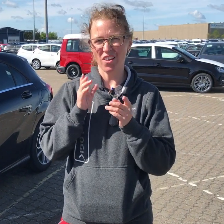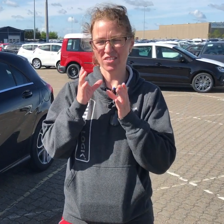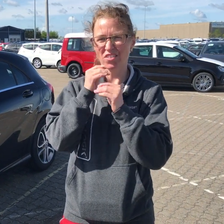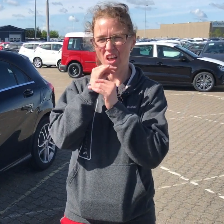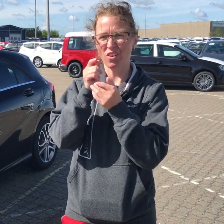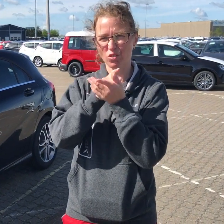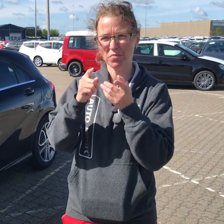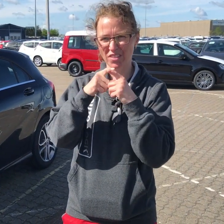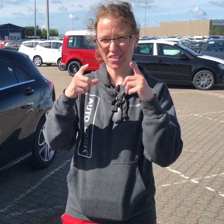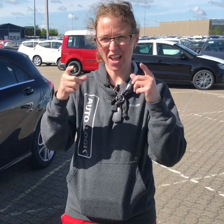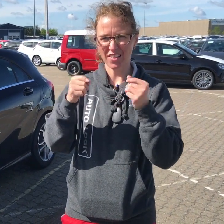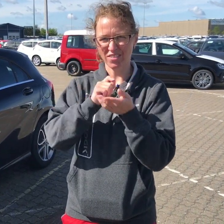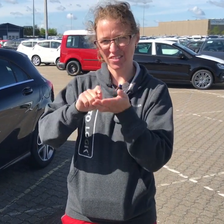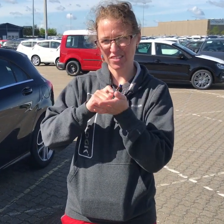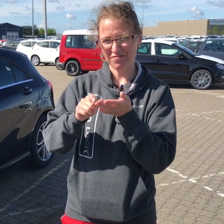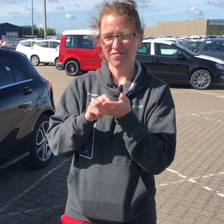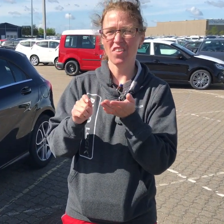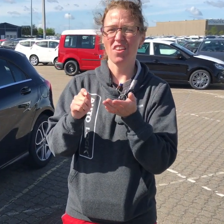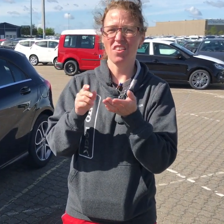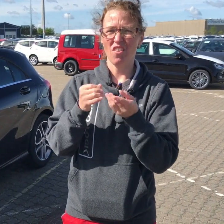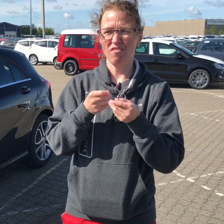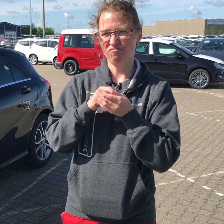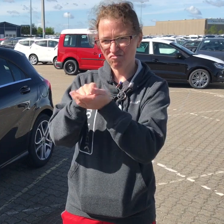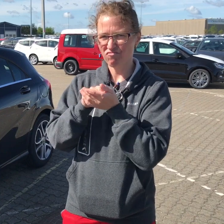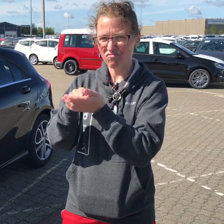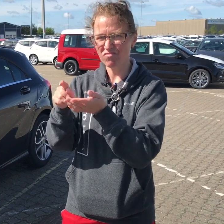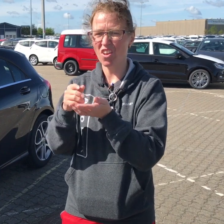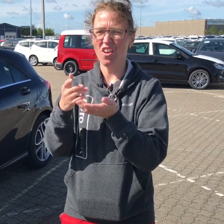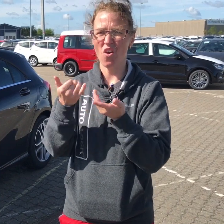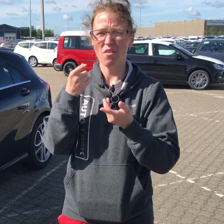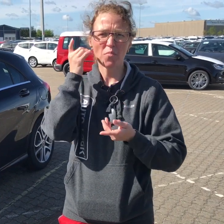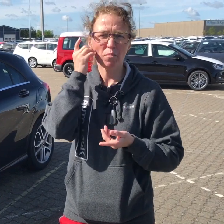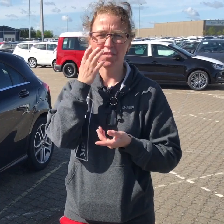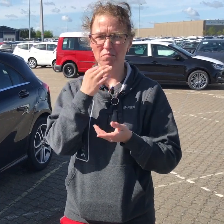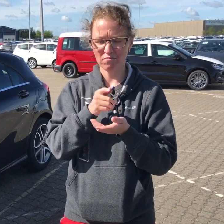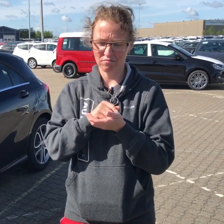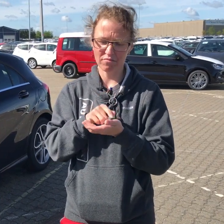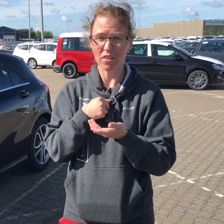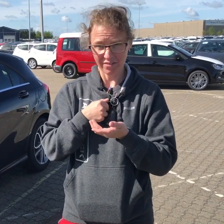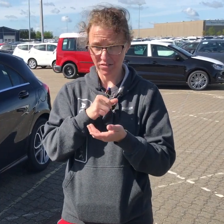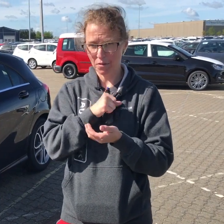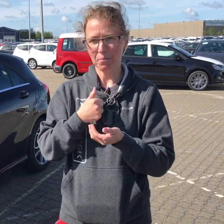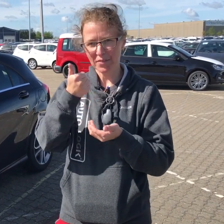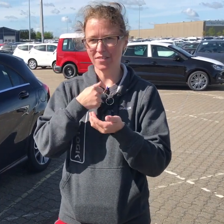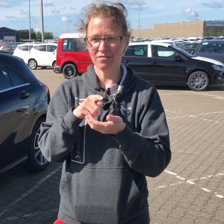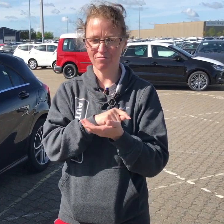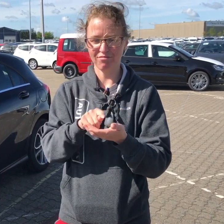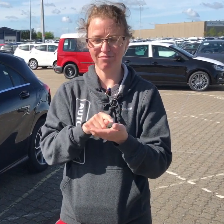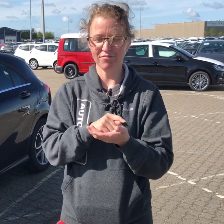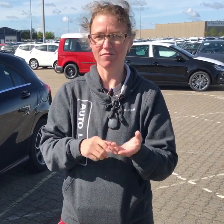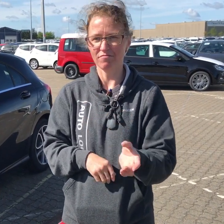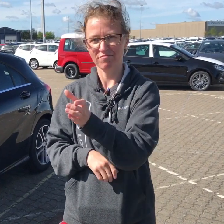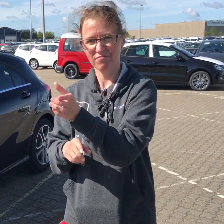Vi skriver nogle gange sædler til hinanden, eller bruger mobilen. Jeg kan bedst lide at skrive på mobilen.